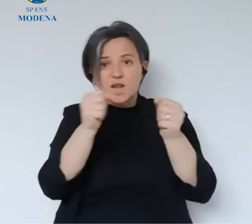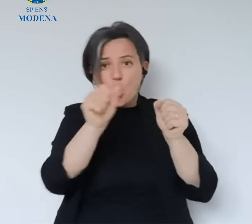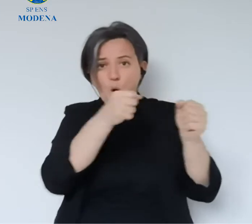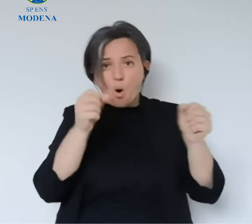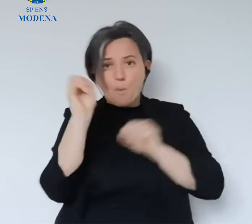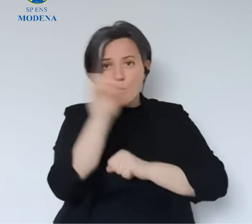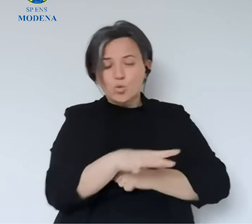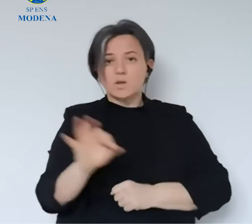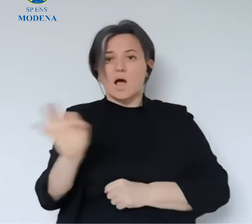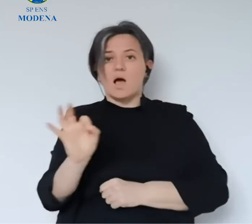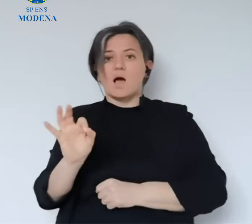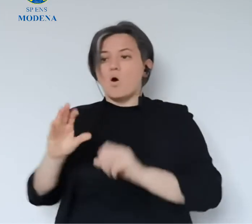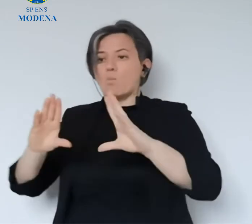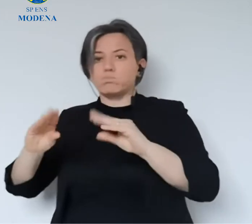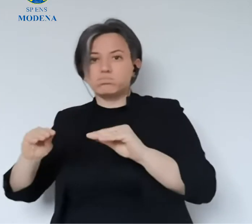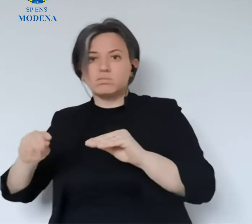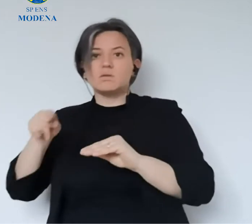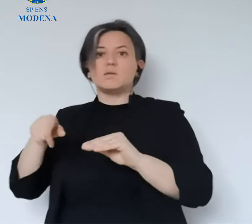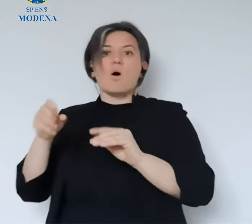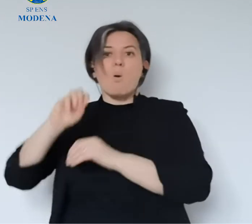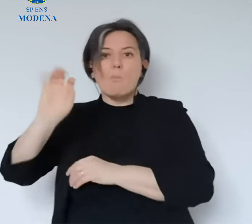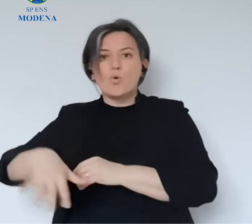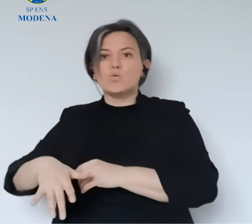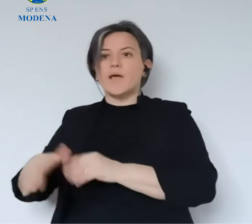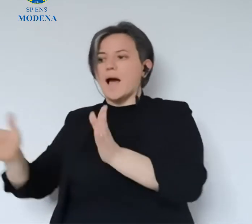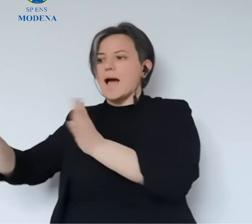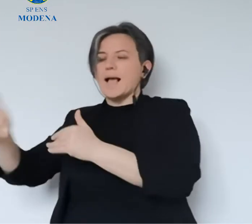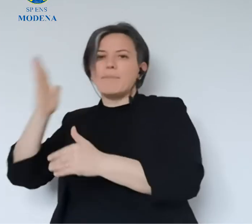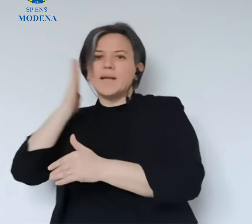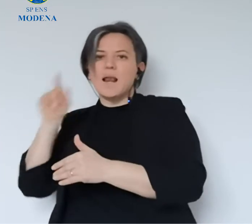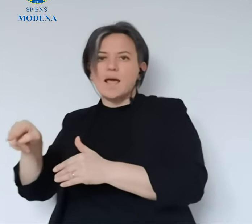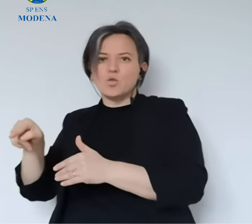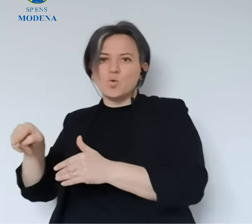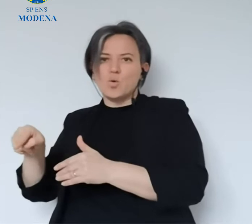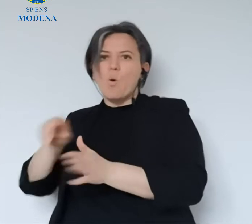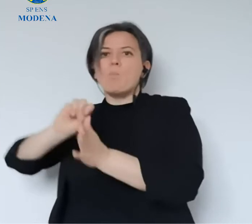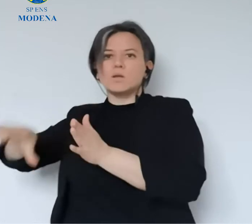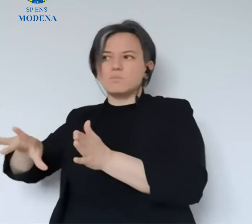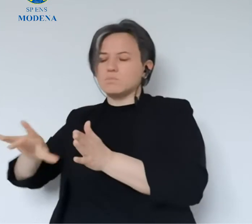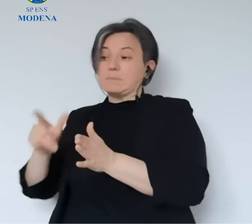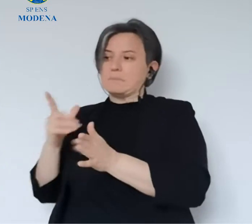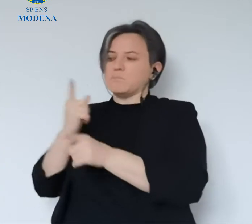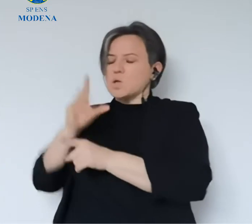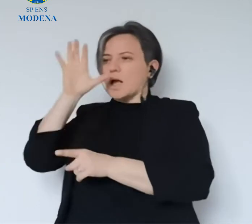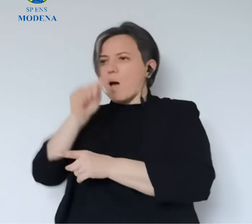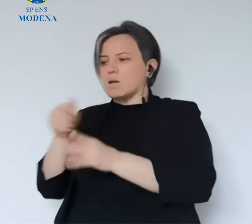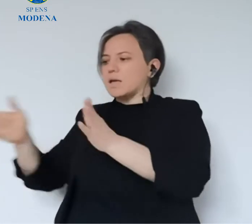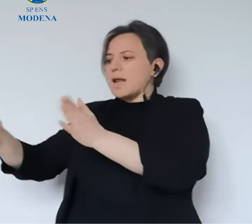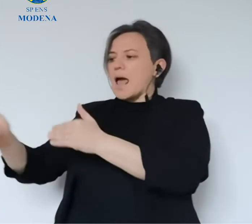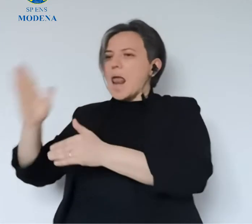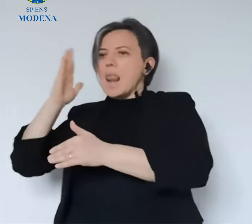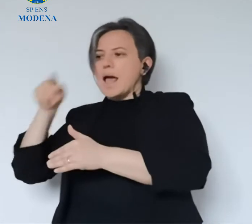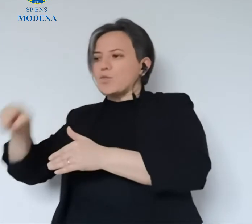Ricordatevi che se dovete buttare via un frigo, un lavandino, una camera da letto, diventa poi anche singolare